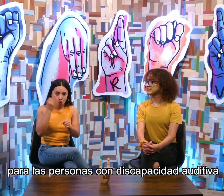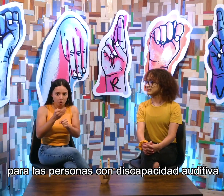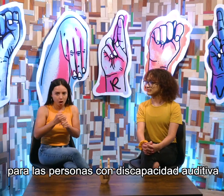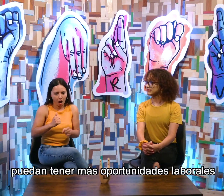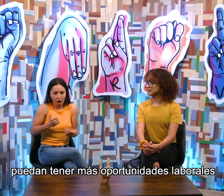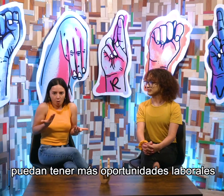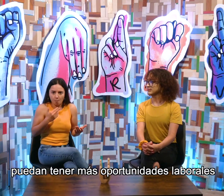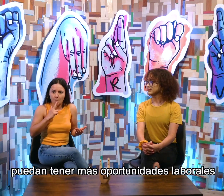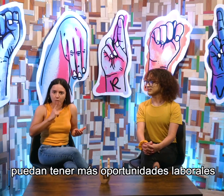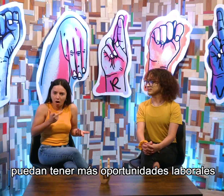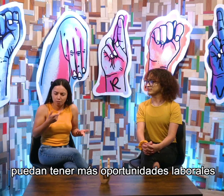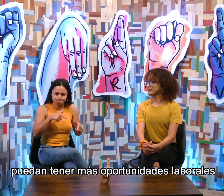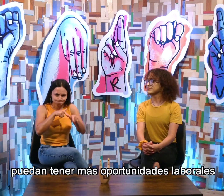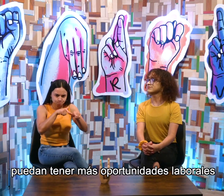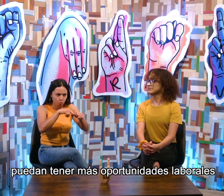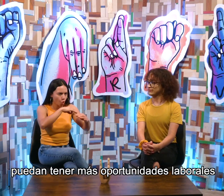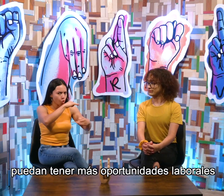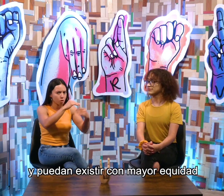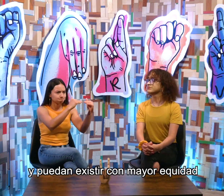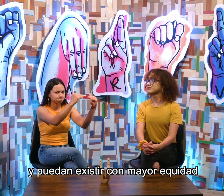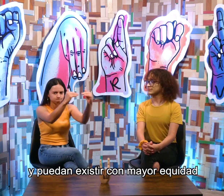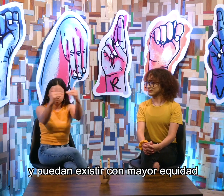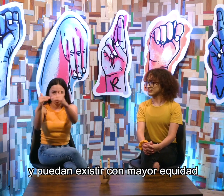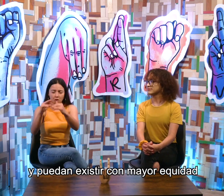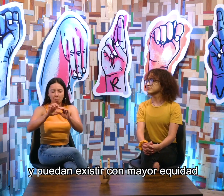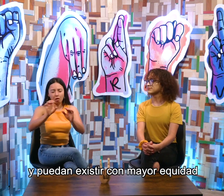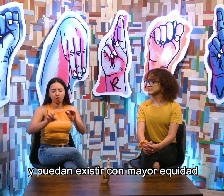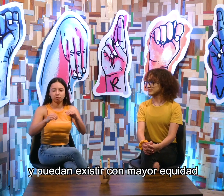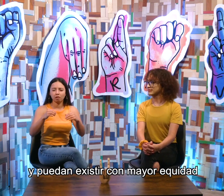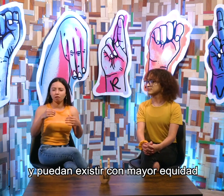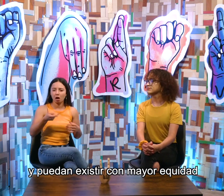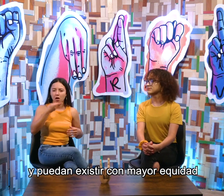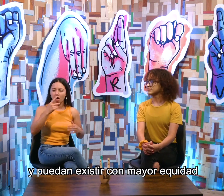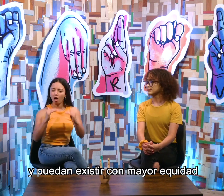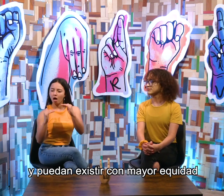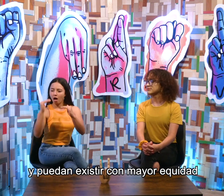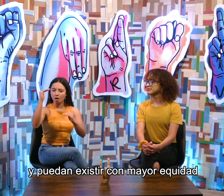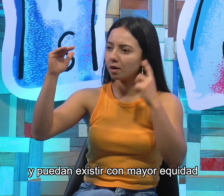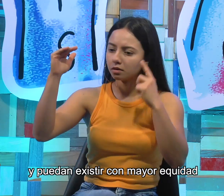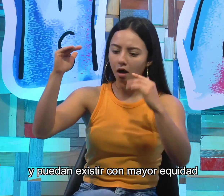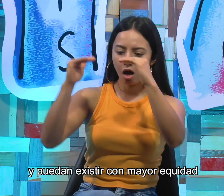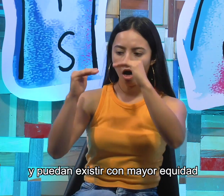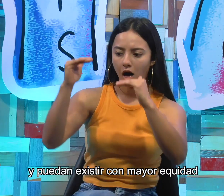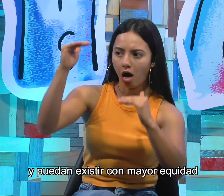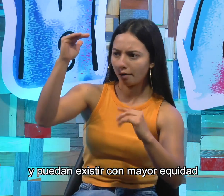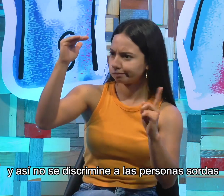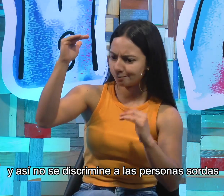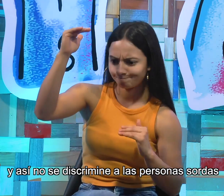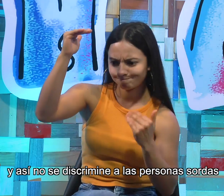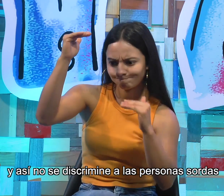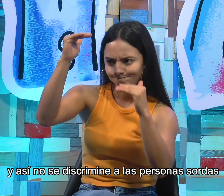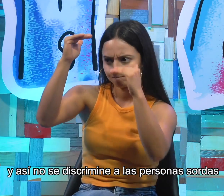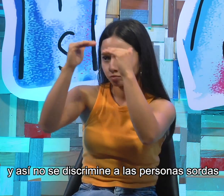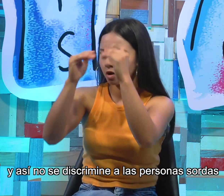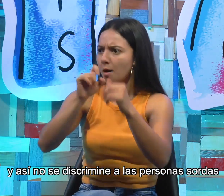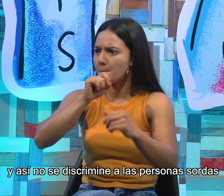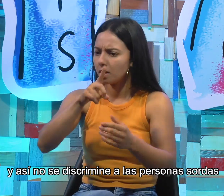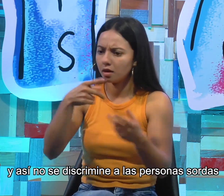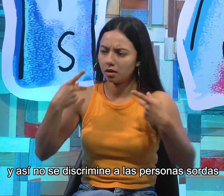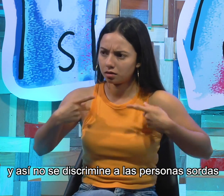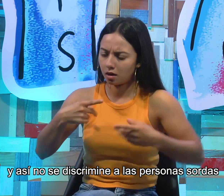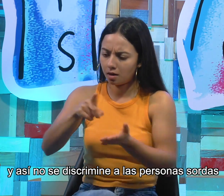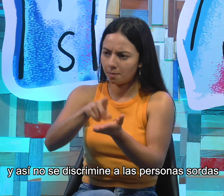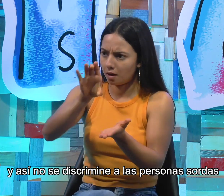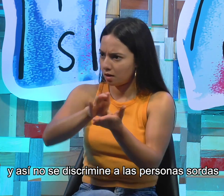puedan tener más oportunidades laborales y puedan existir con mayor equidad y así no se